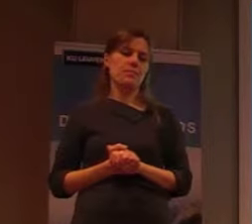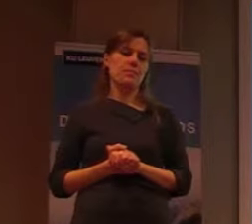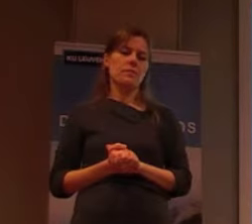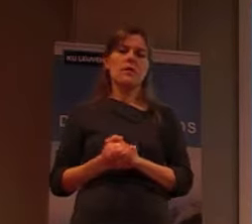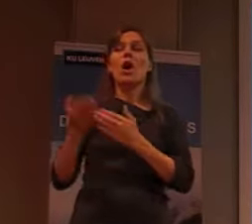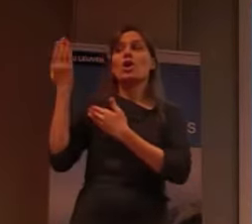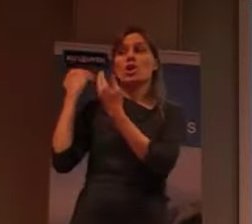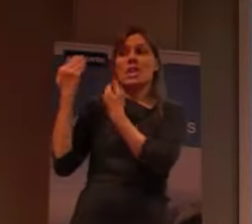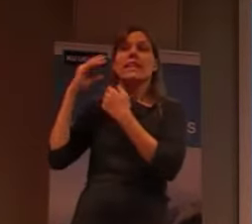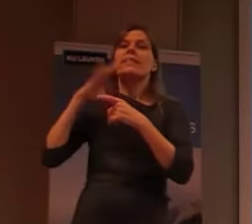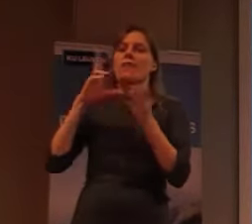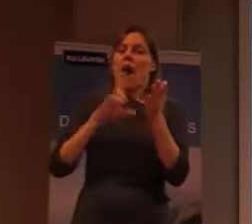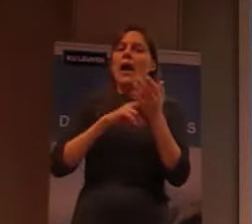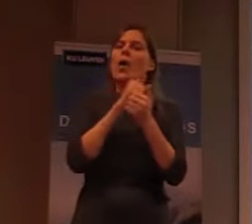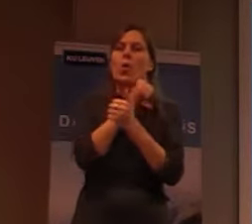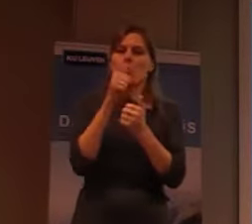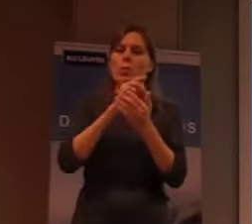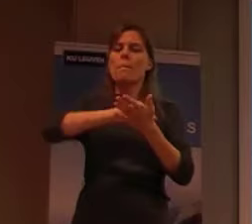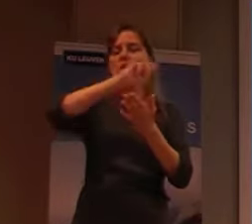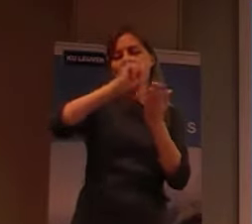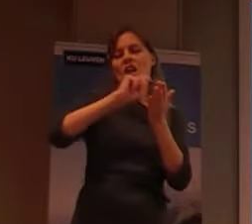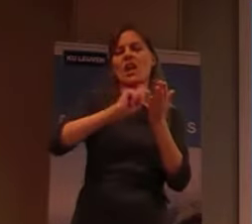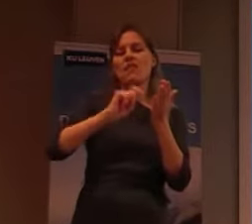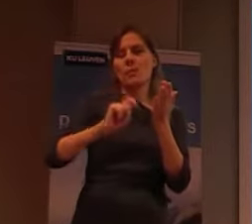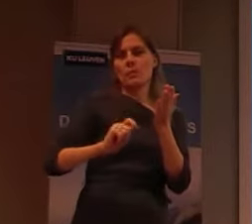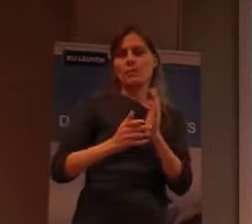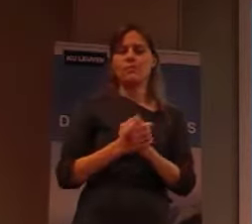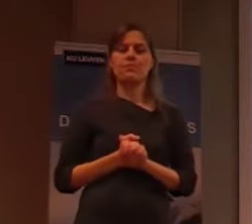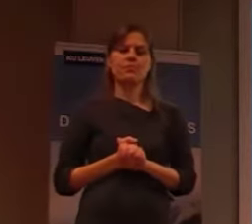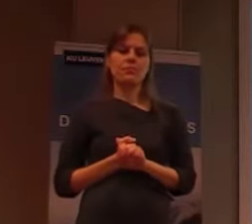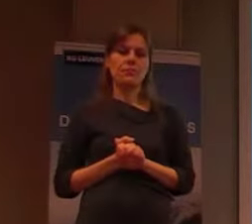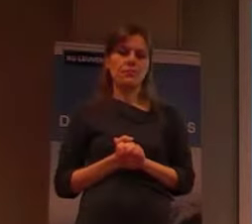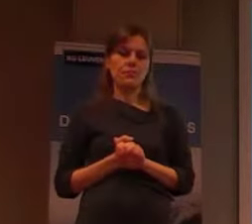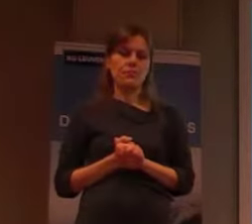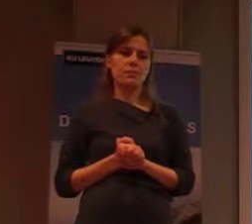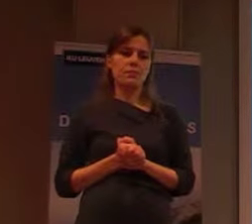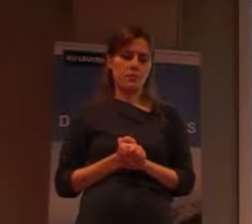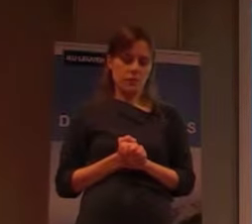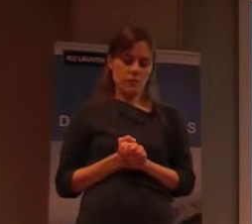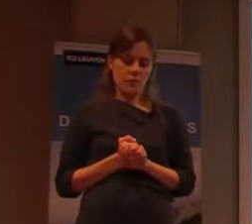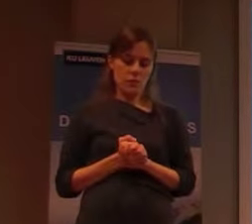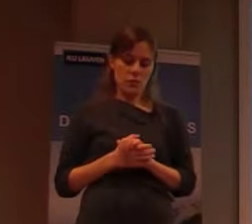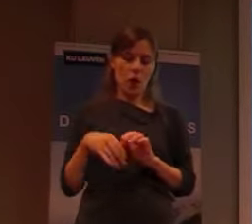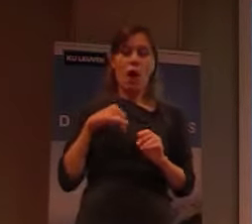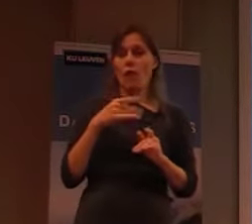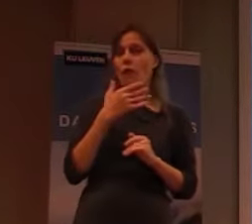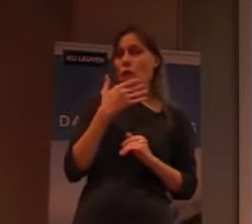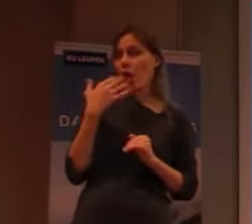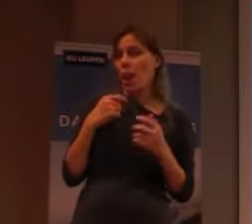gedocumenteerd. Die, je hebt, je hebt daar, van alles eigenlijk,